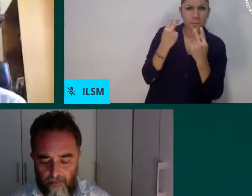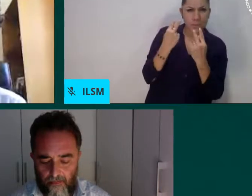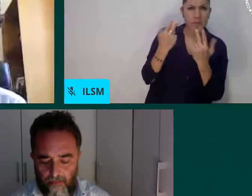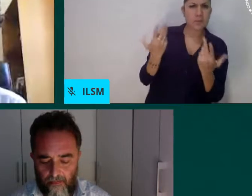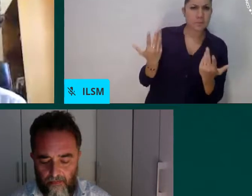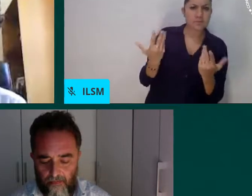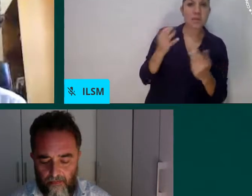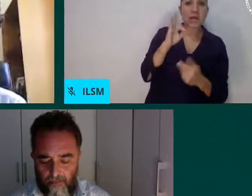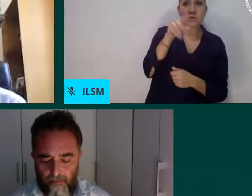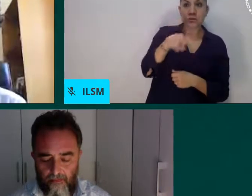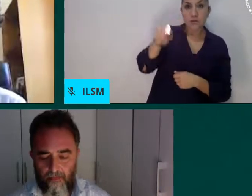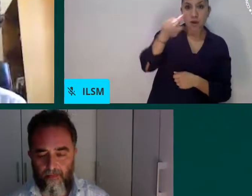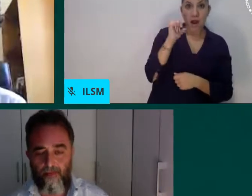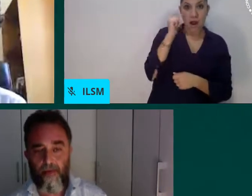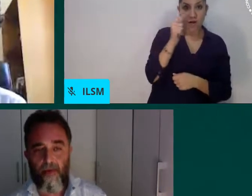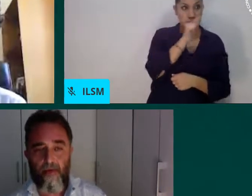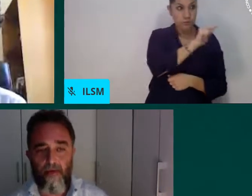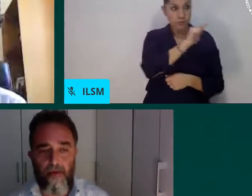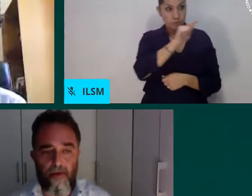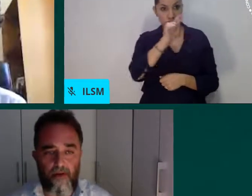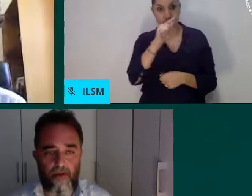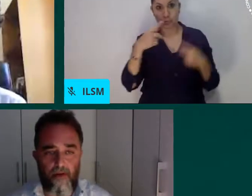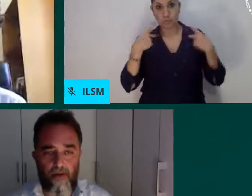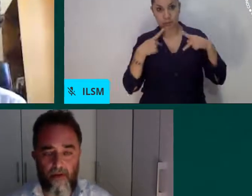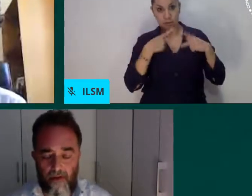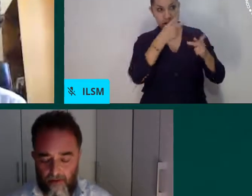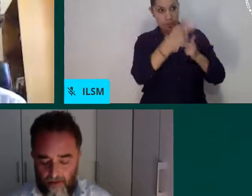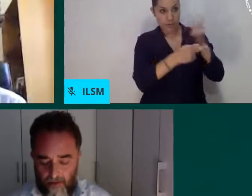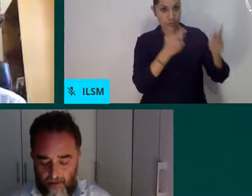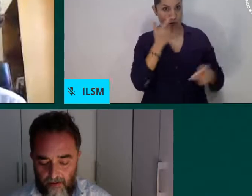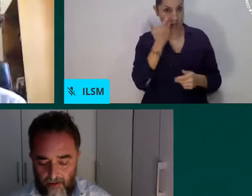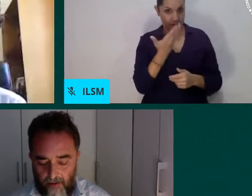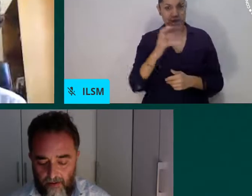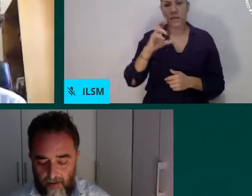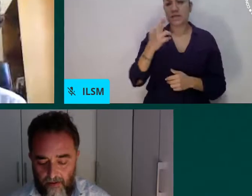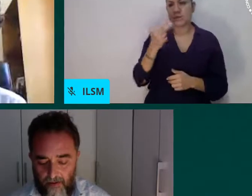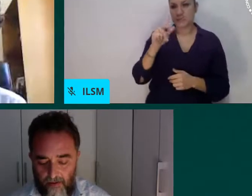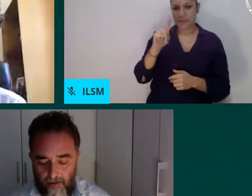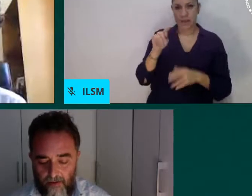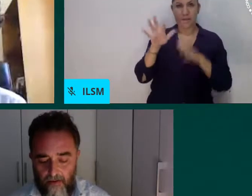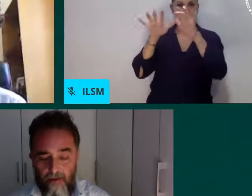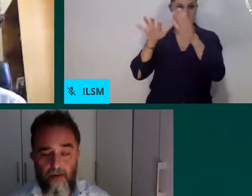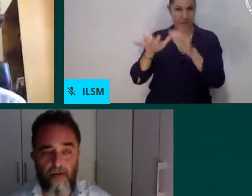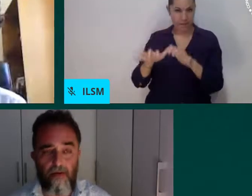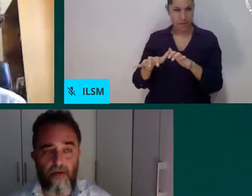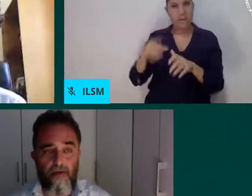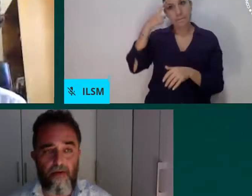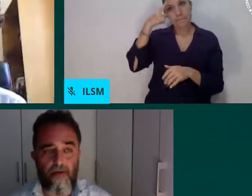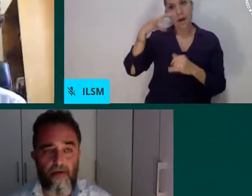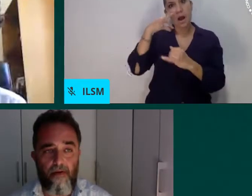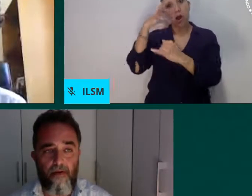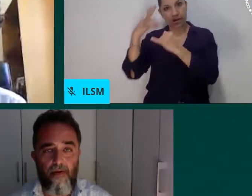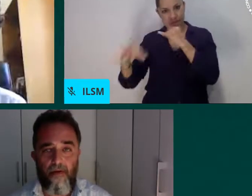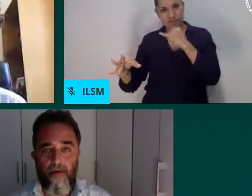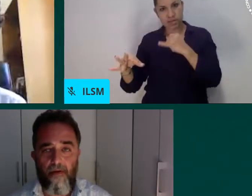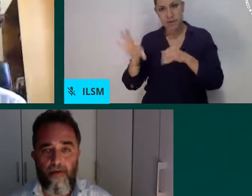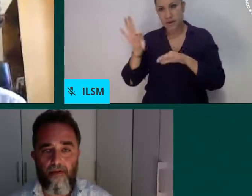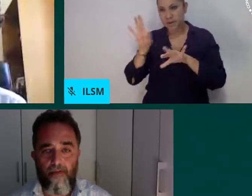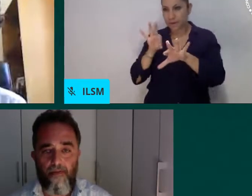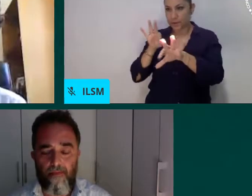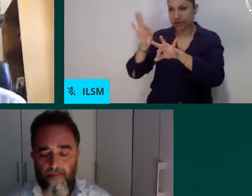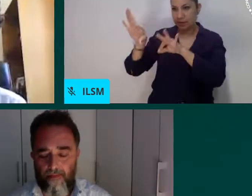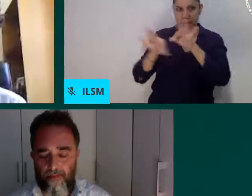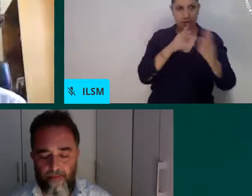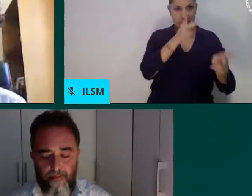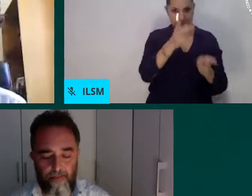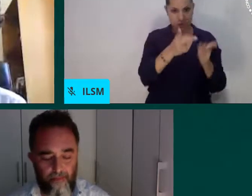chat y las compartiremos al final de la sesión. También pueden seguir esta actividad con el hashtag Ciudades de